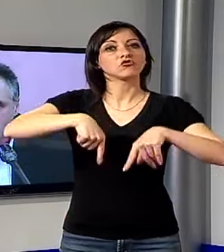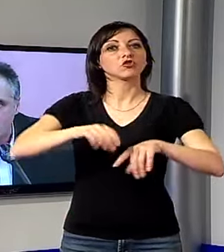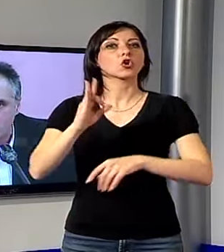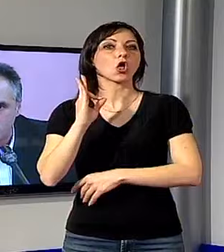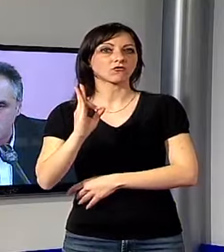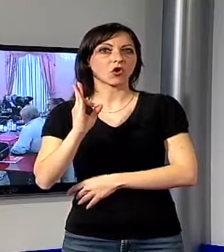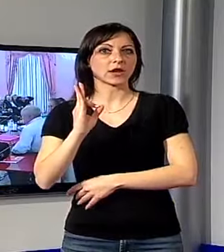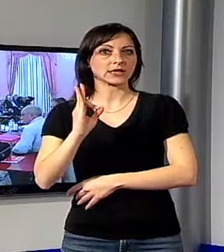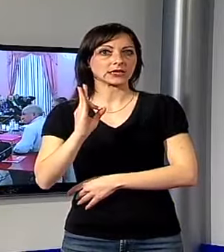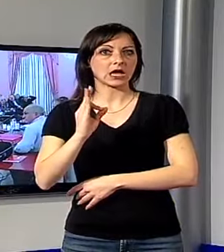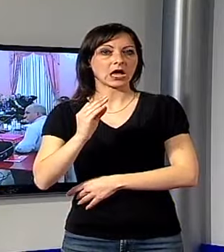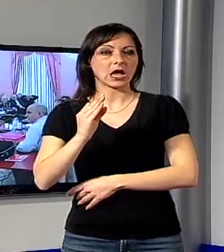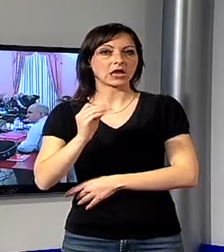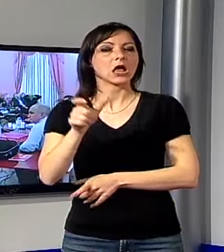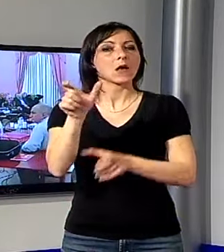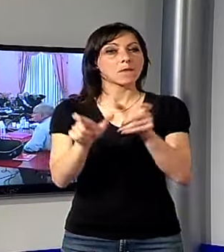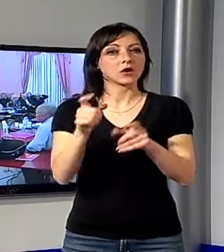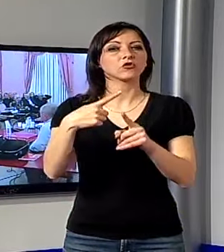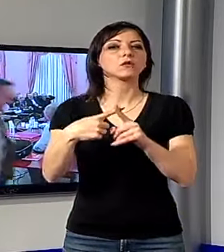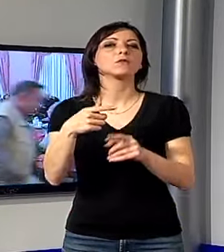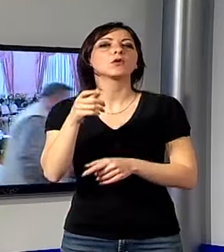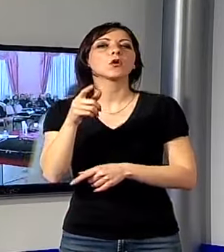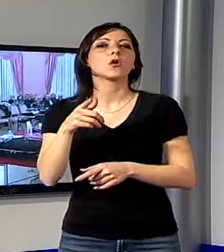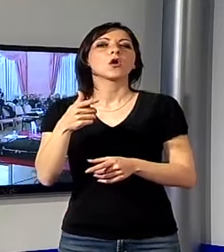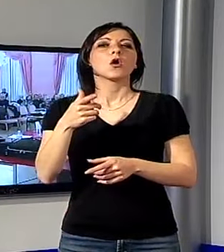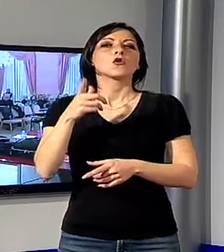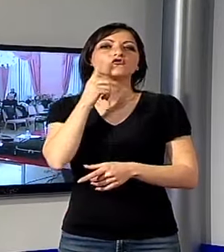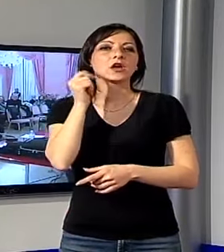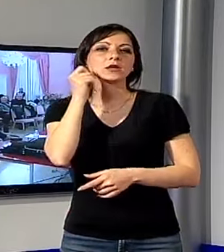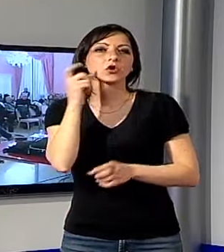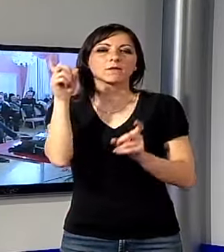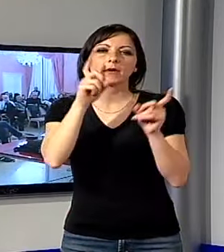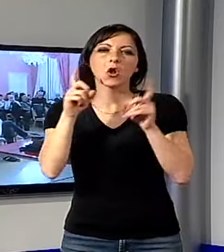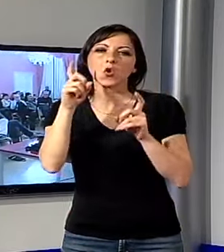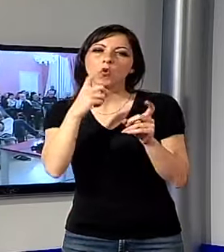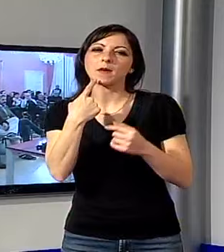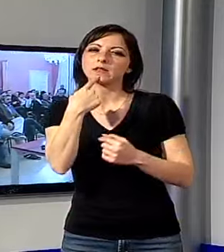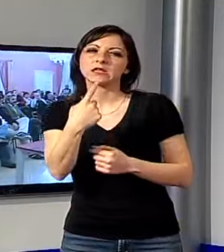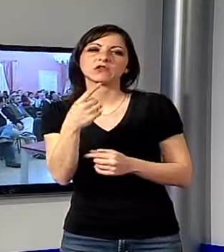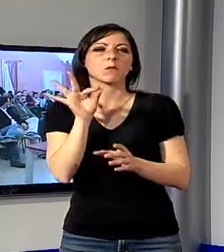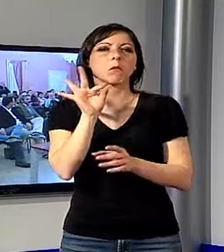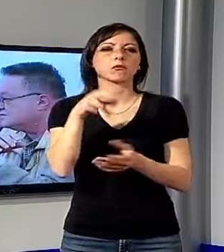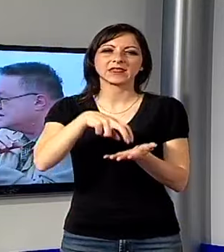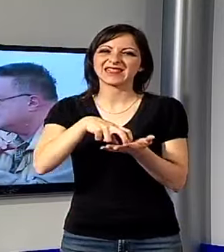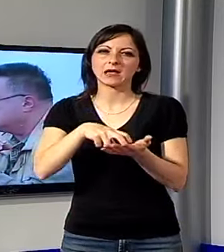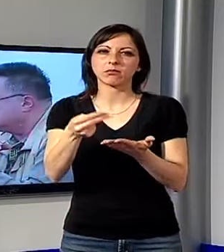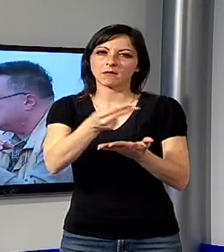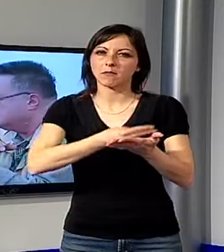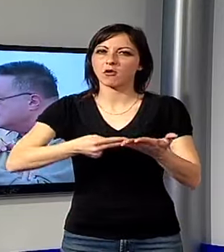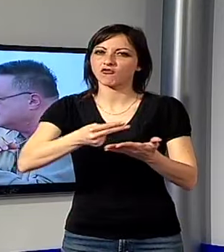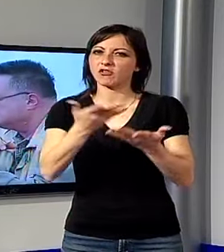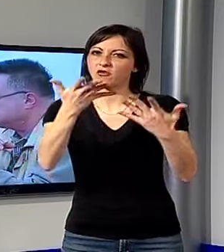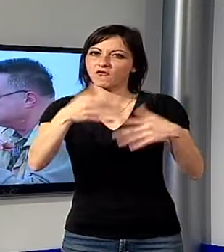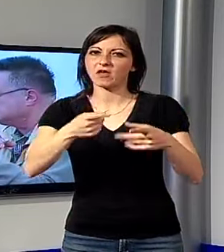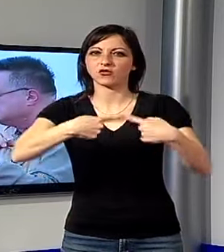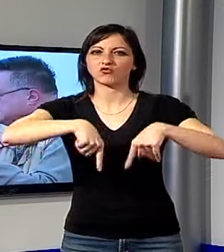i consiglieri comunali, ma anche alcuni genitori preoccupati hanno illustrato i punti deboli del progetto elaborato dalla Giunta